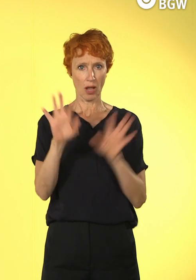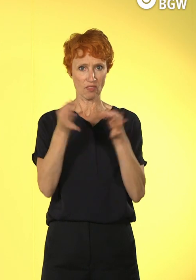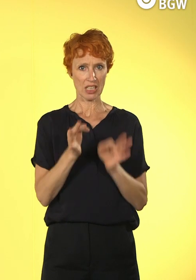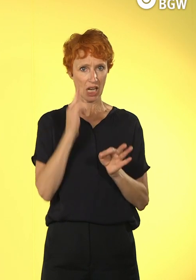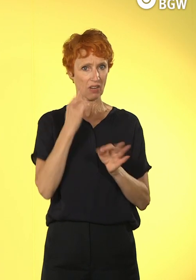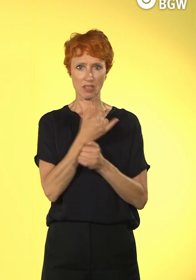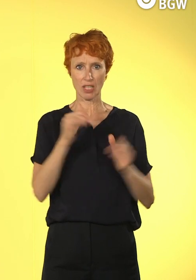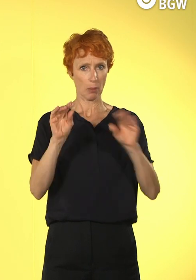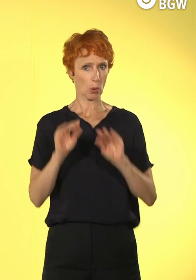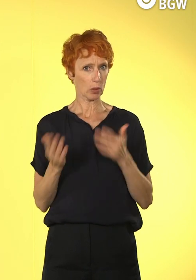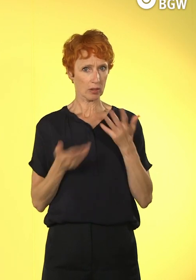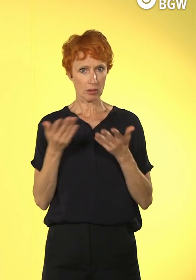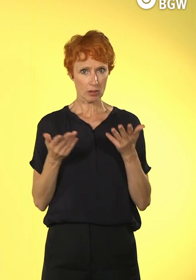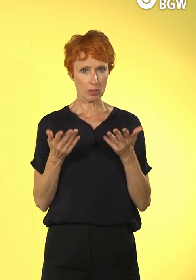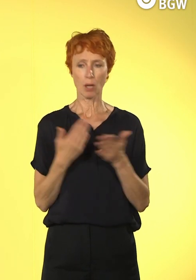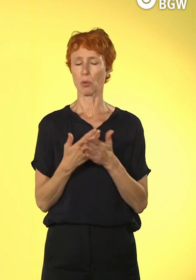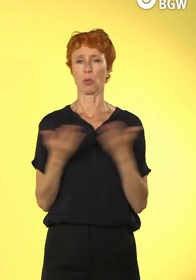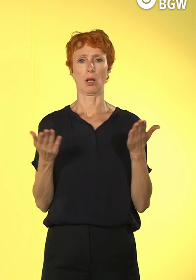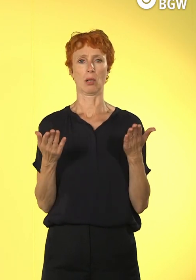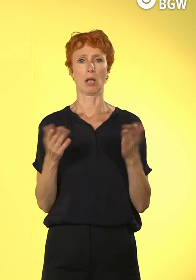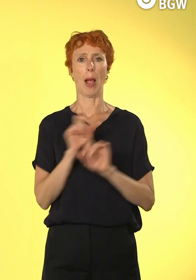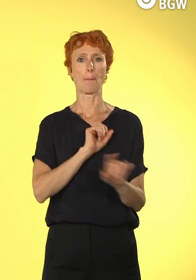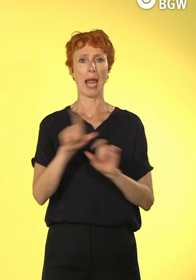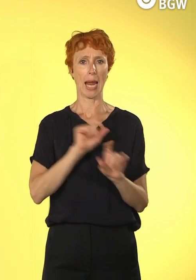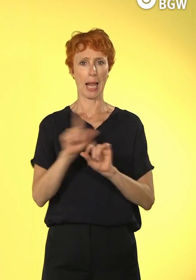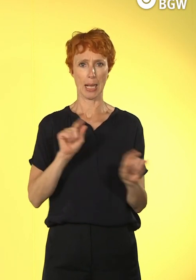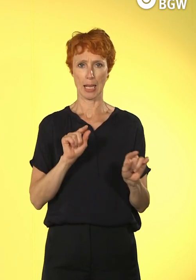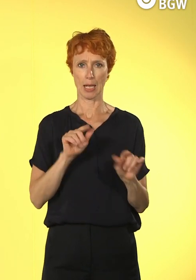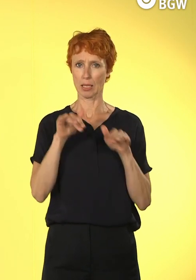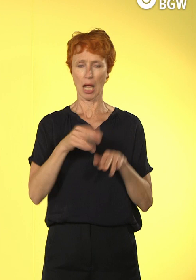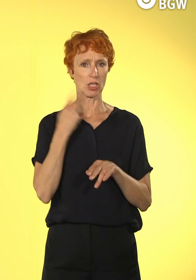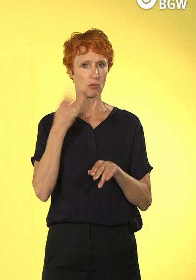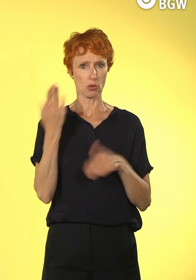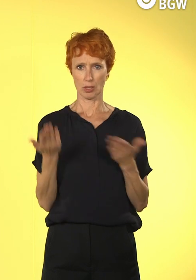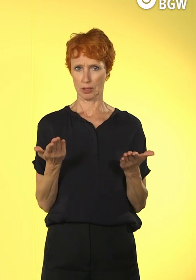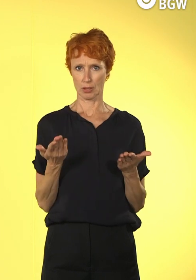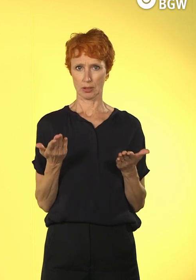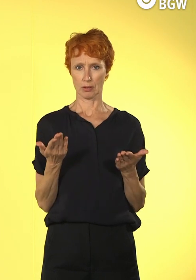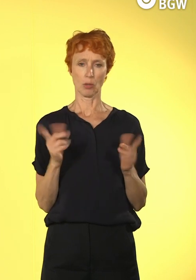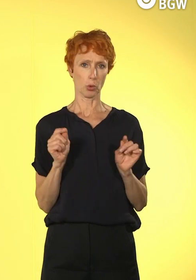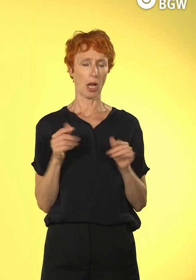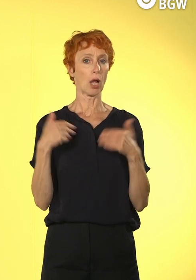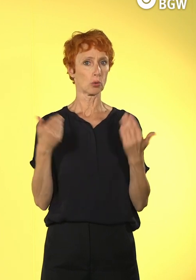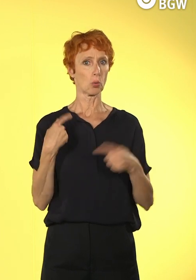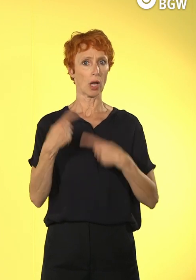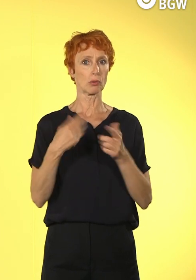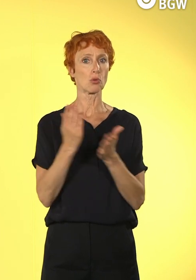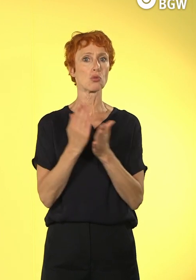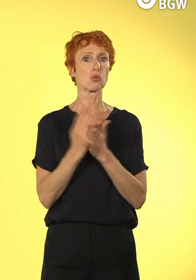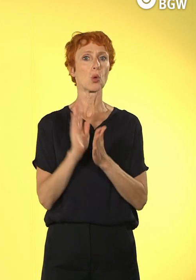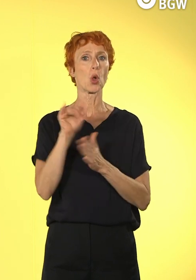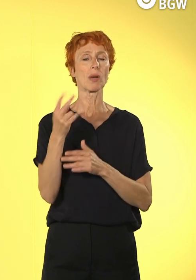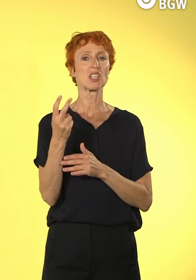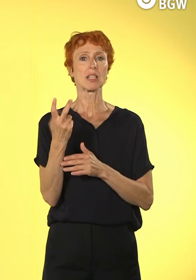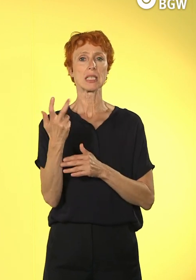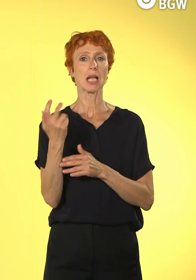wir sind auch per Mail erreichbar. Das ist, wenn man überlegt, das ist jetzt eine Entwicklung, die ja schon über 20 Jahre, 30 Jahre